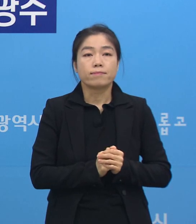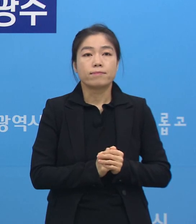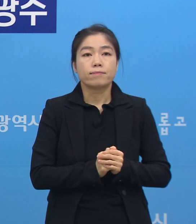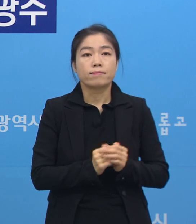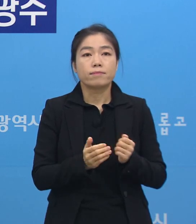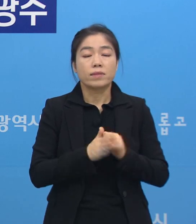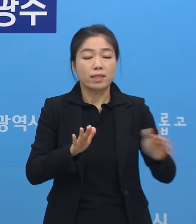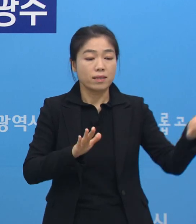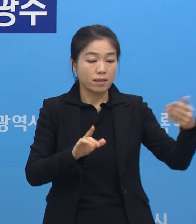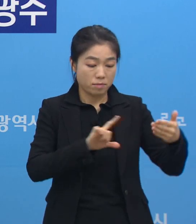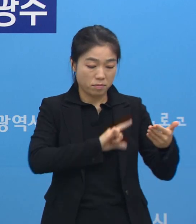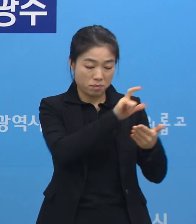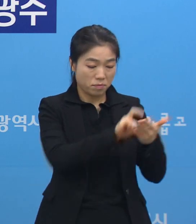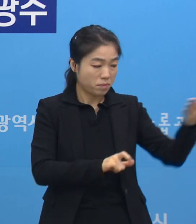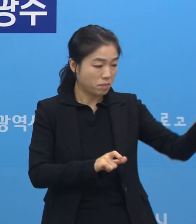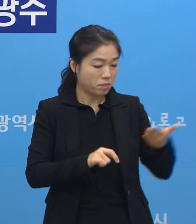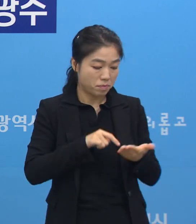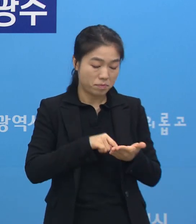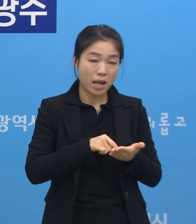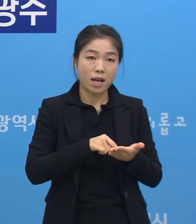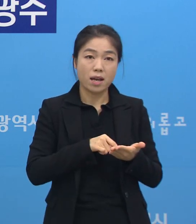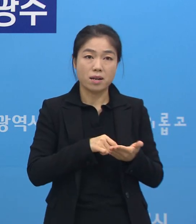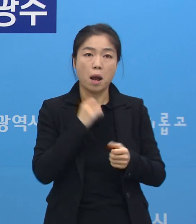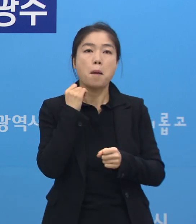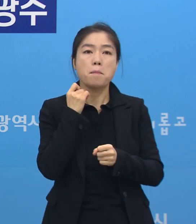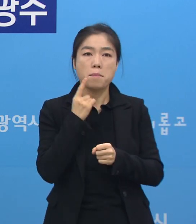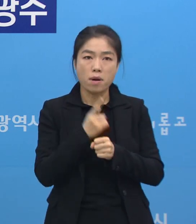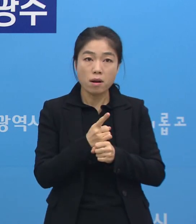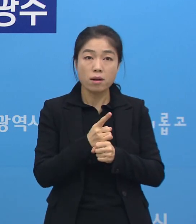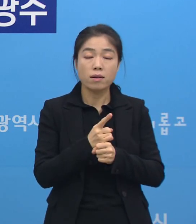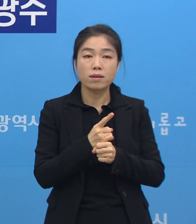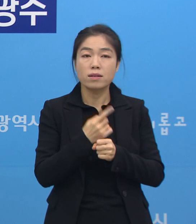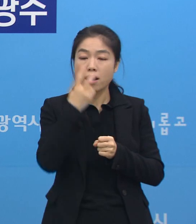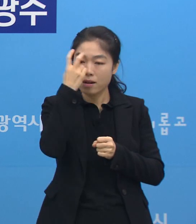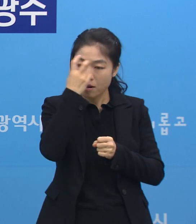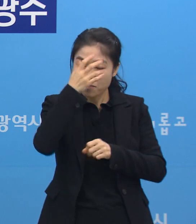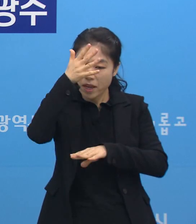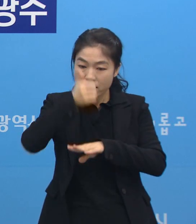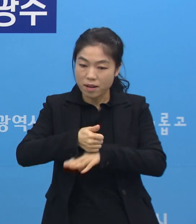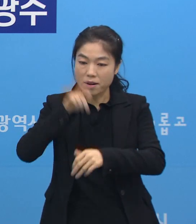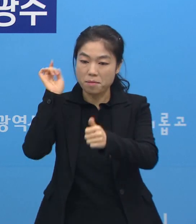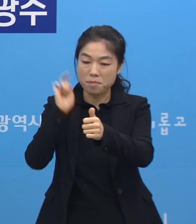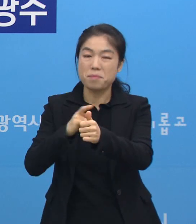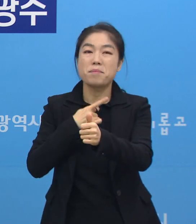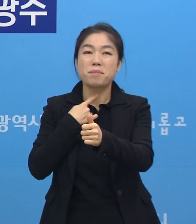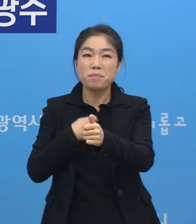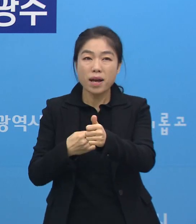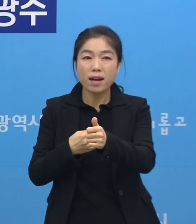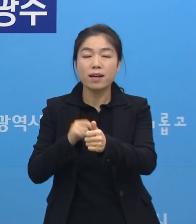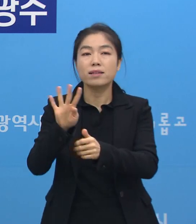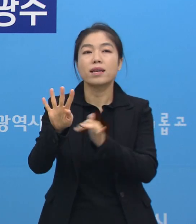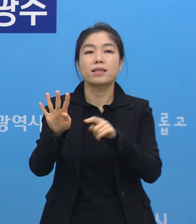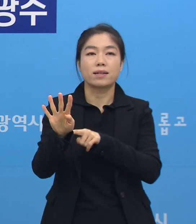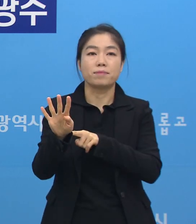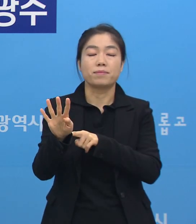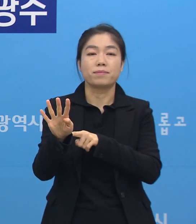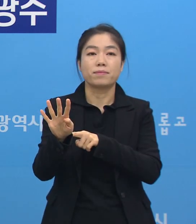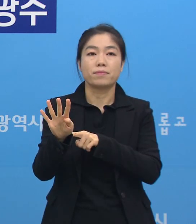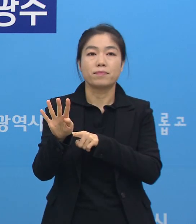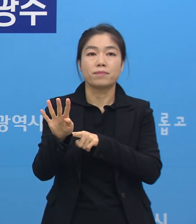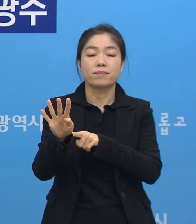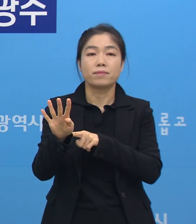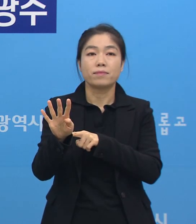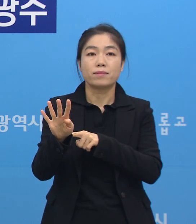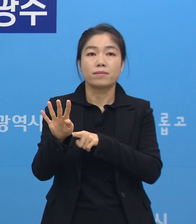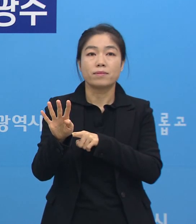저희들이 받은 명단 중에 기, 이미 저희들한테 검사를 통해서 양성으로 확진된 사람은 4명입니다. 단